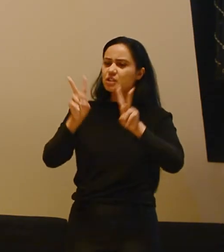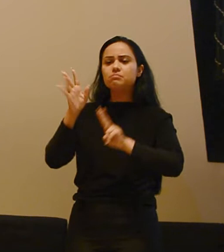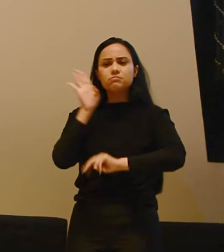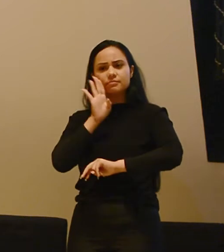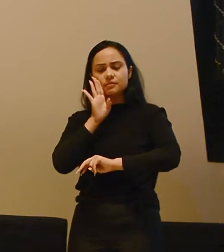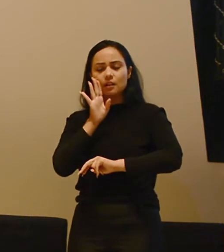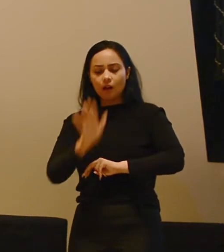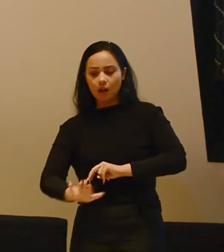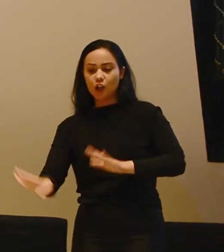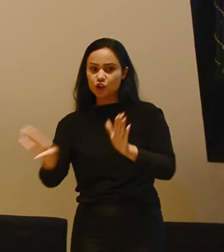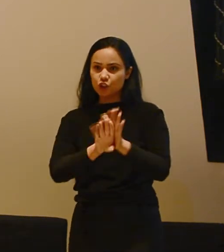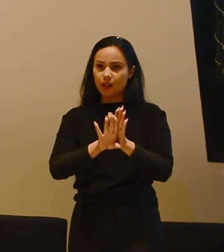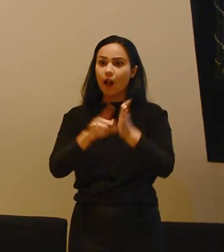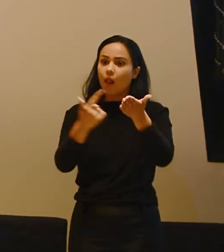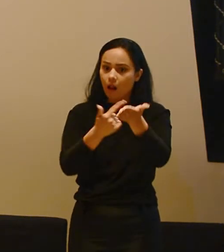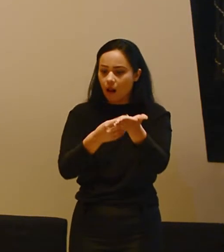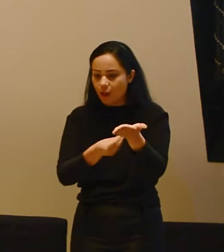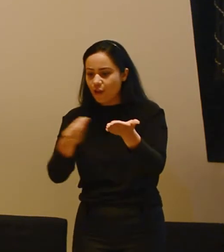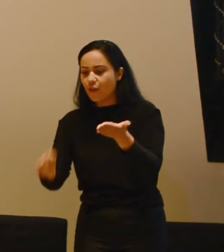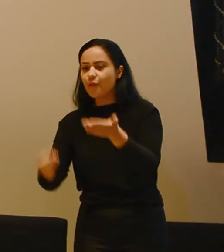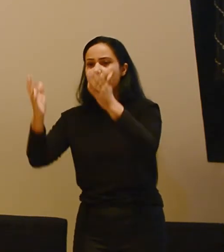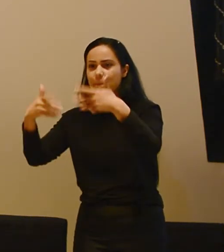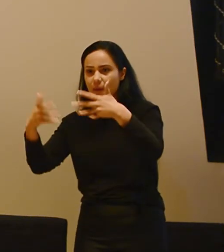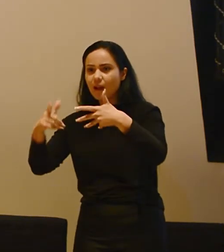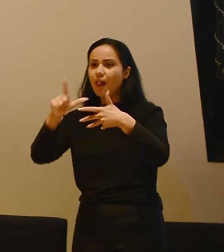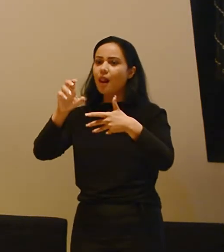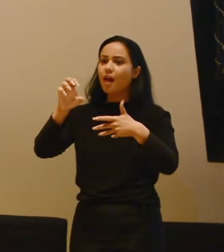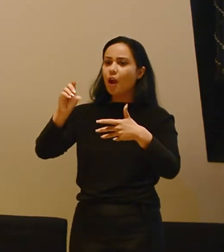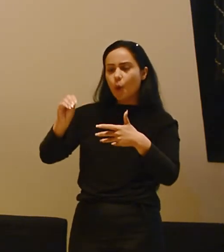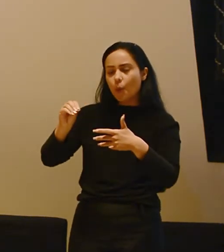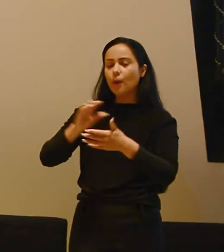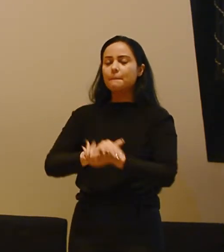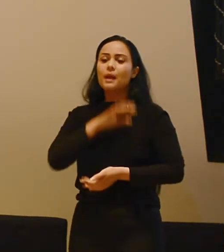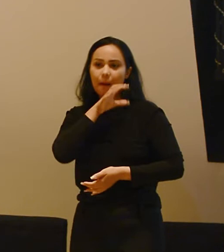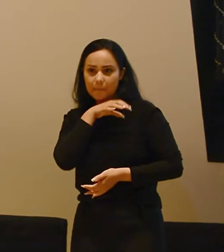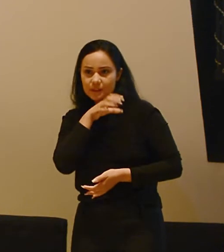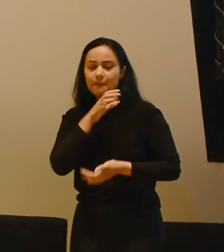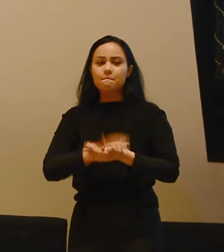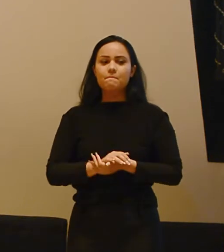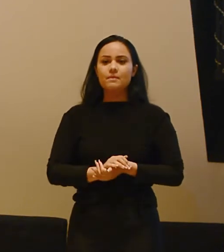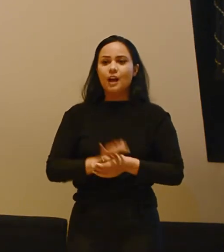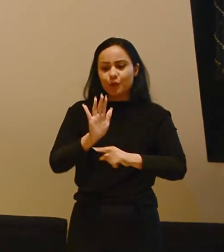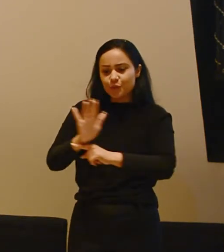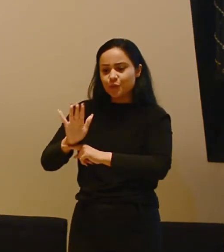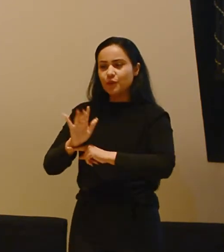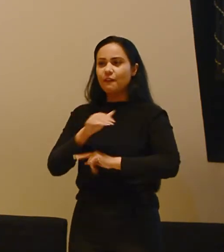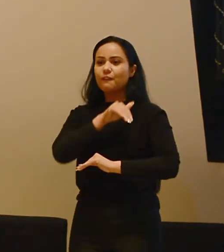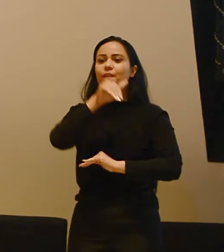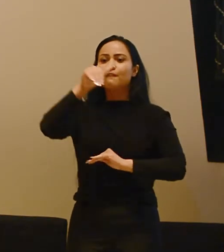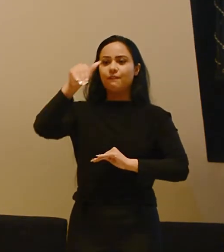chega, a gente entrega um livro que conta a história do Léo. O Léo é diagnosticado, vai na